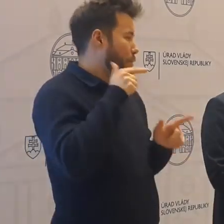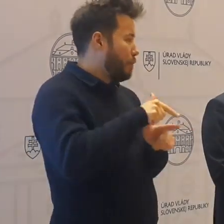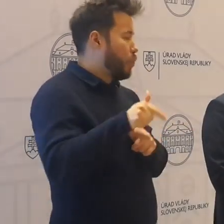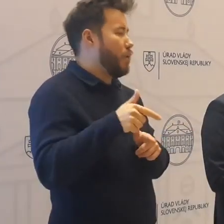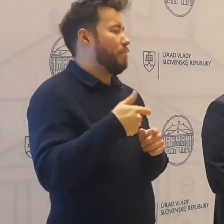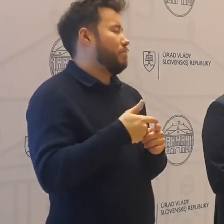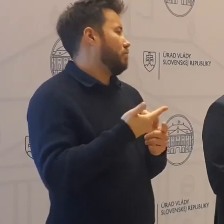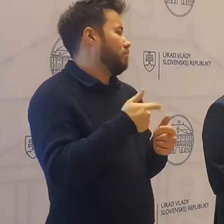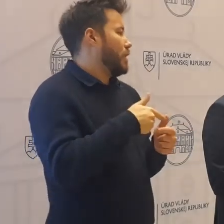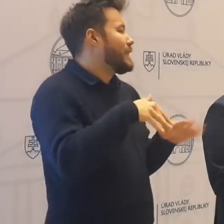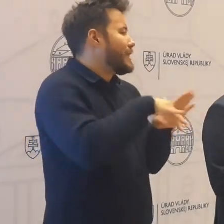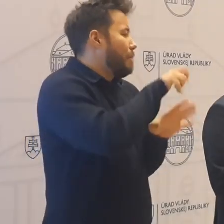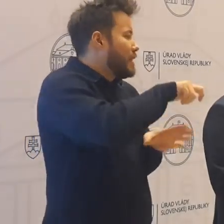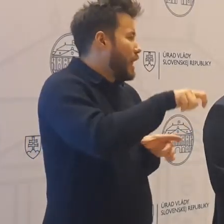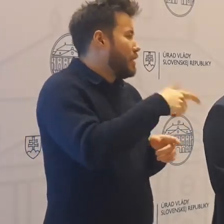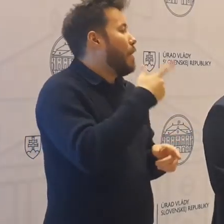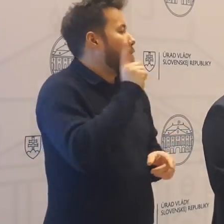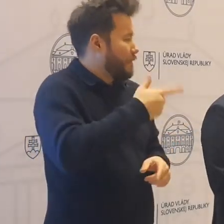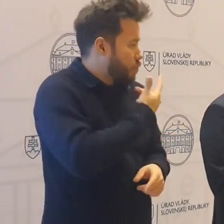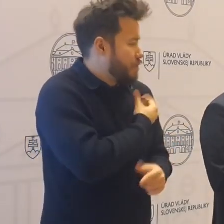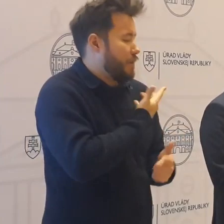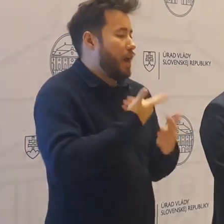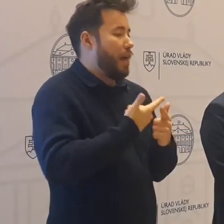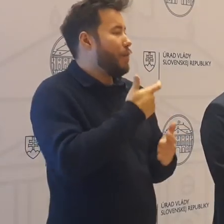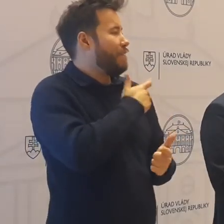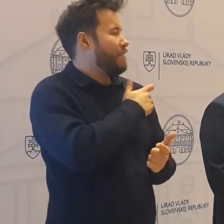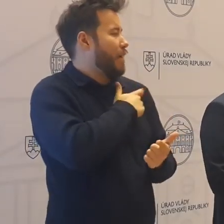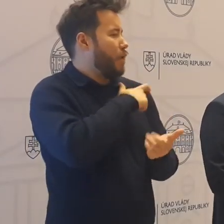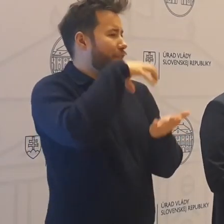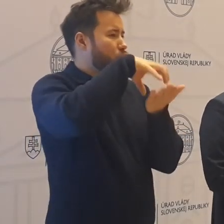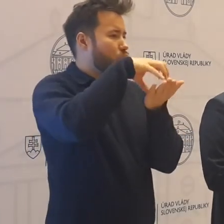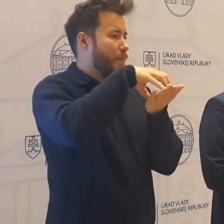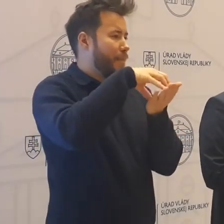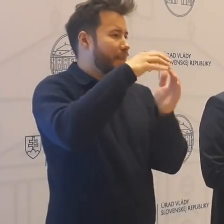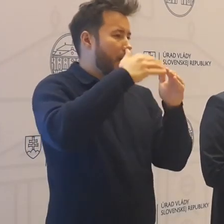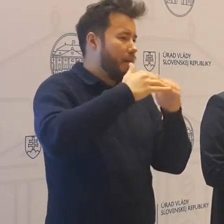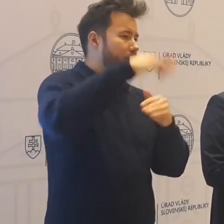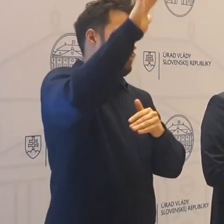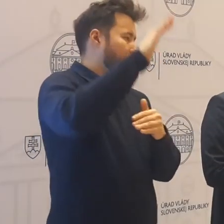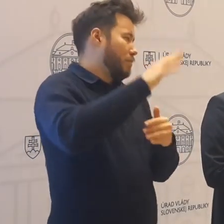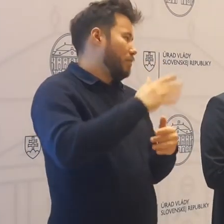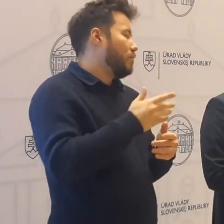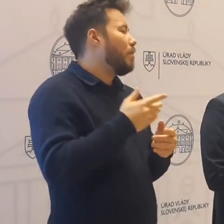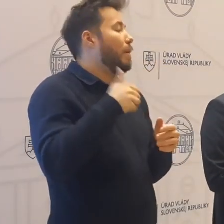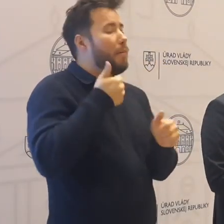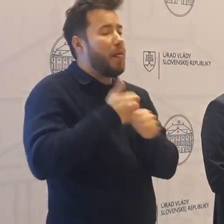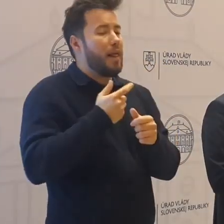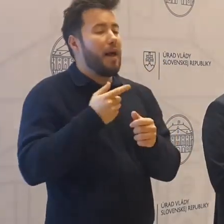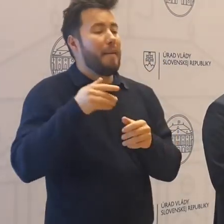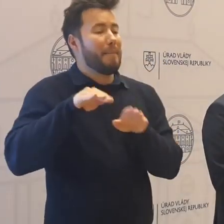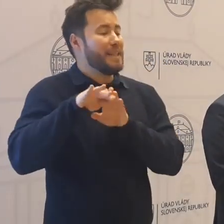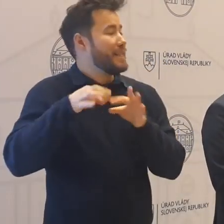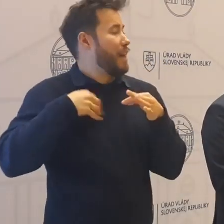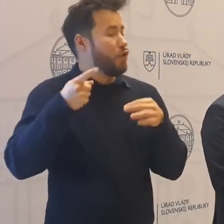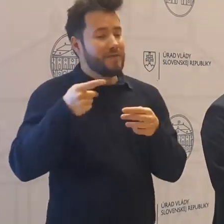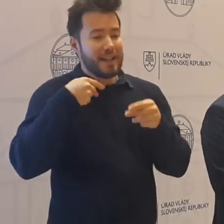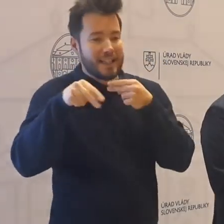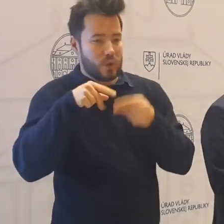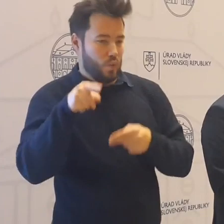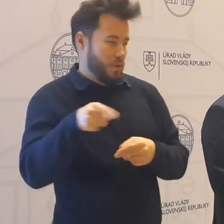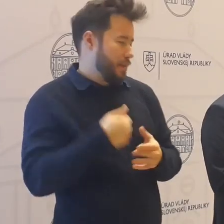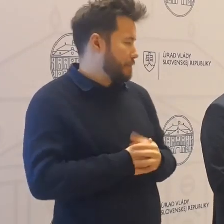či už určité profesie alebo vekovú kategóriu na základe potom aj diskusie s pánom ministrom zdravotníctva.